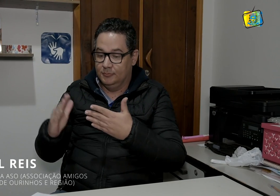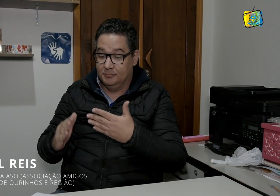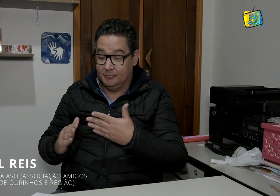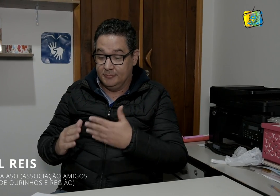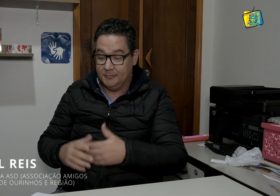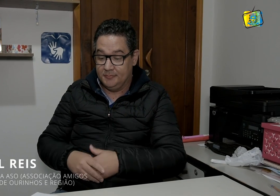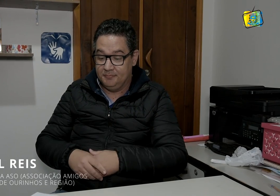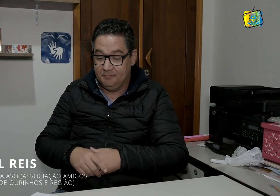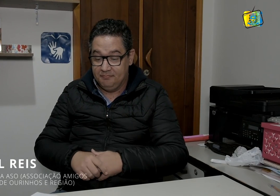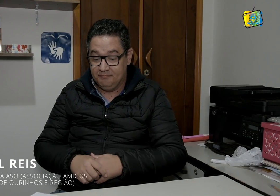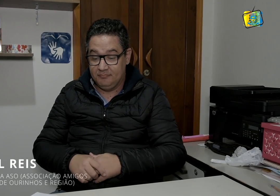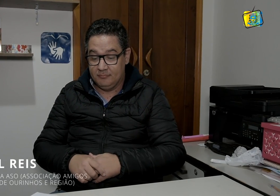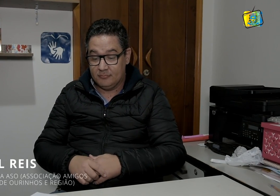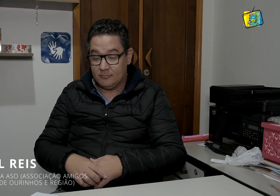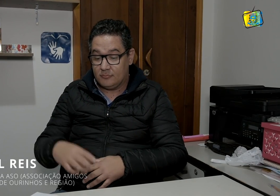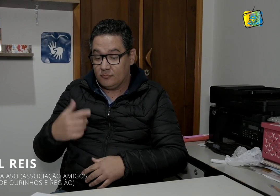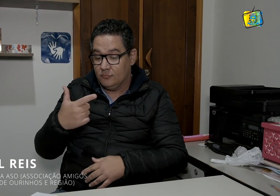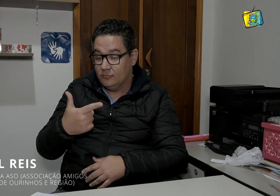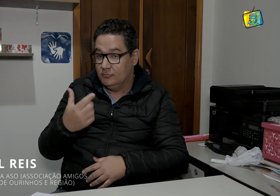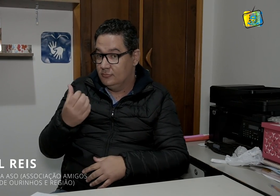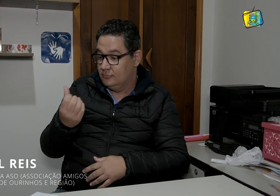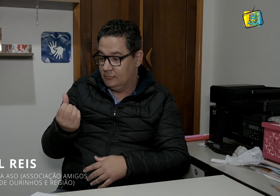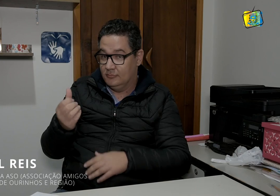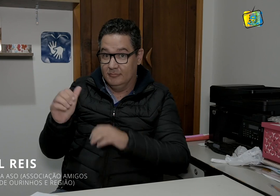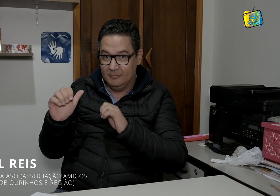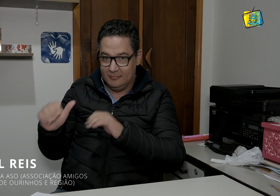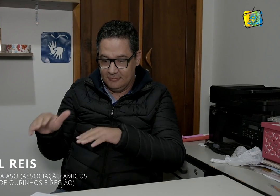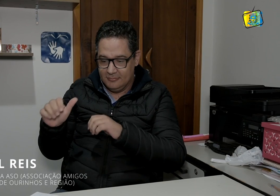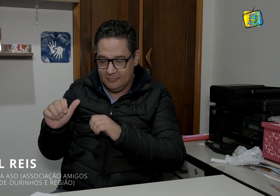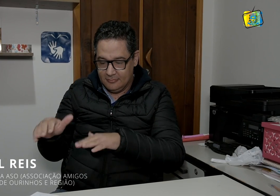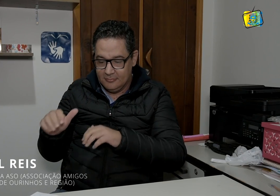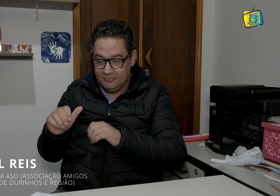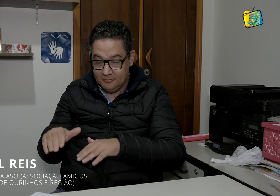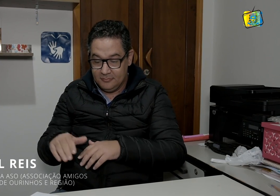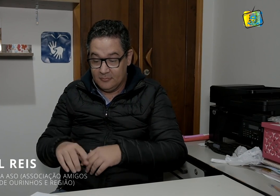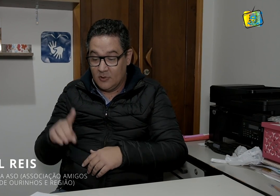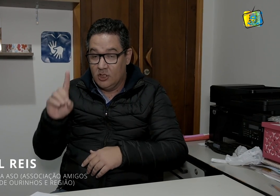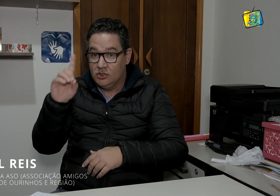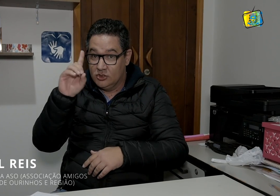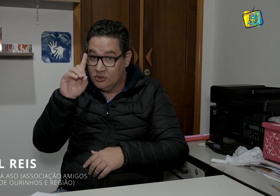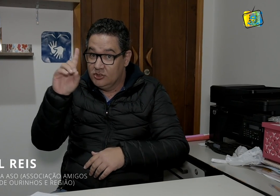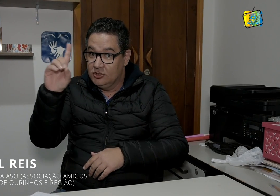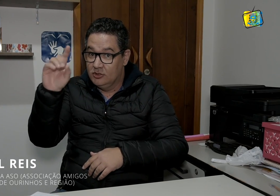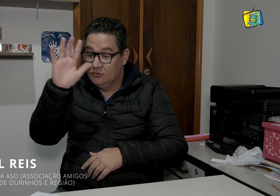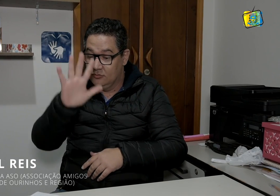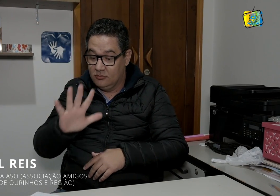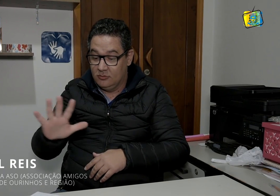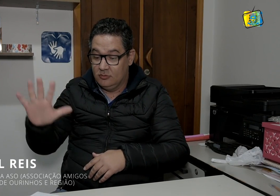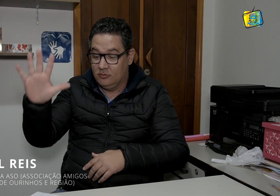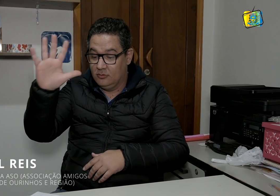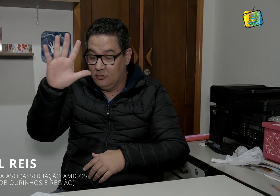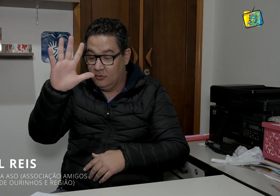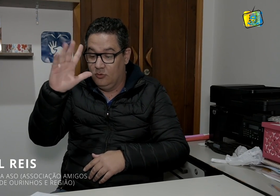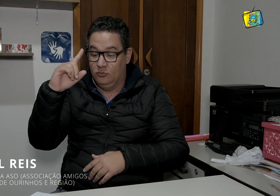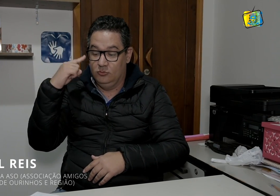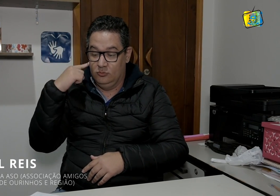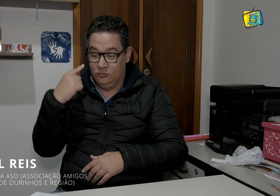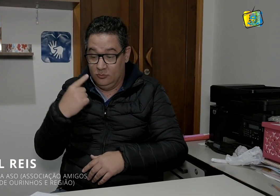de acessibilidade em Libras. O dia 26 de setembro é o nacional do